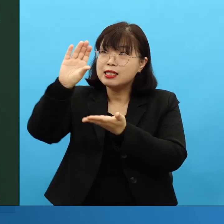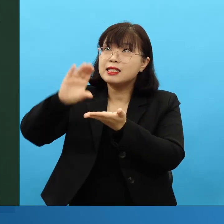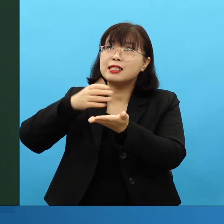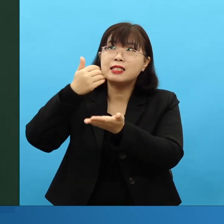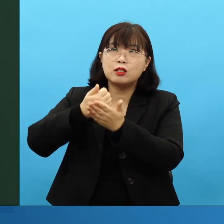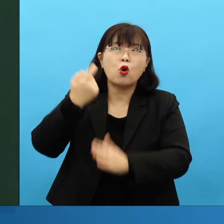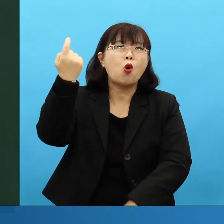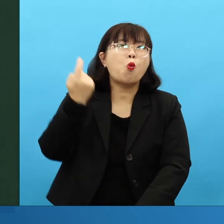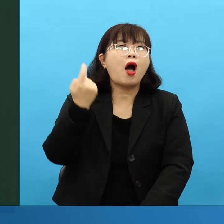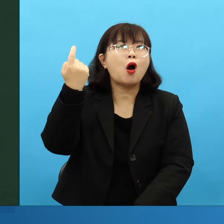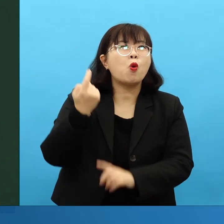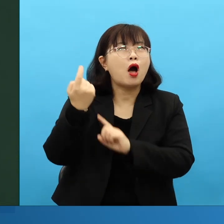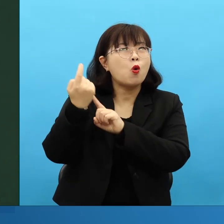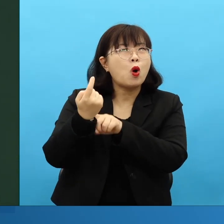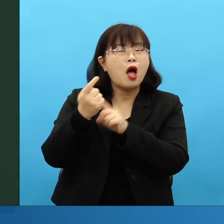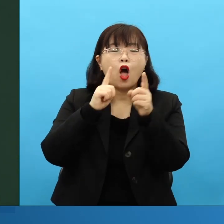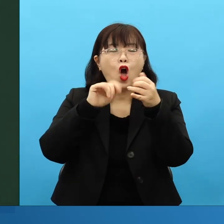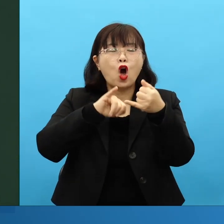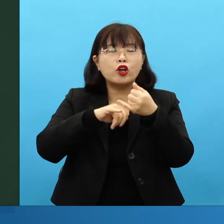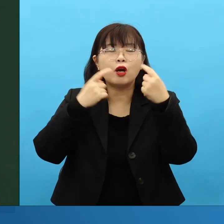예수님께서 완성을 시켰을 뿐입니다.